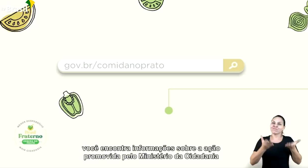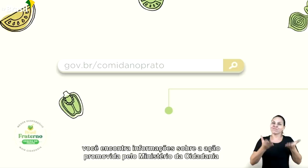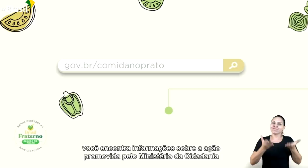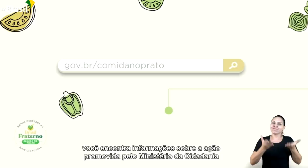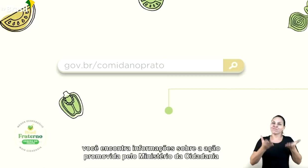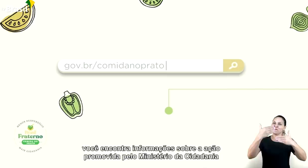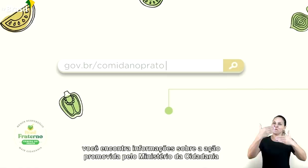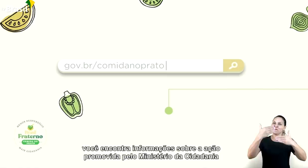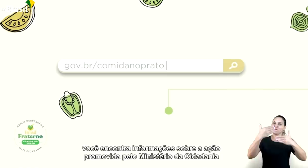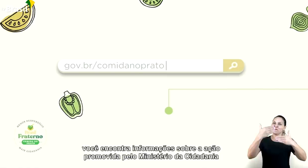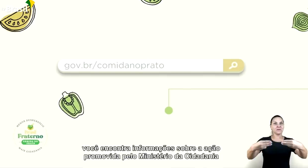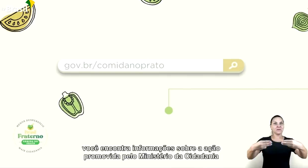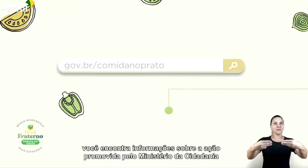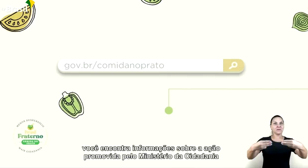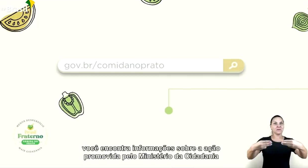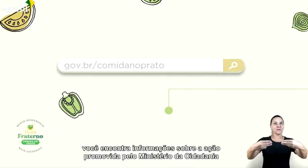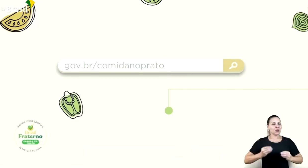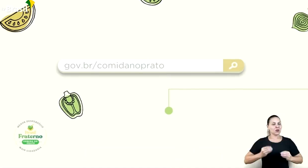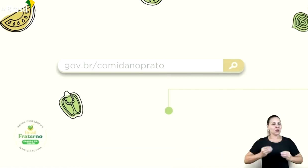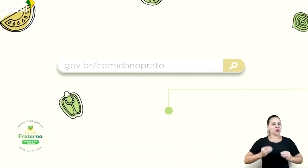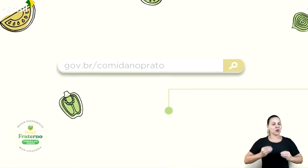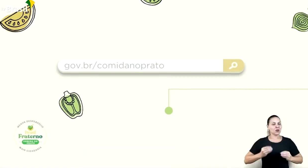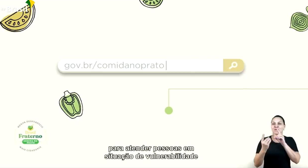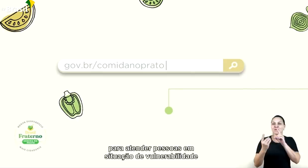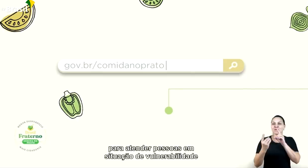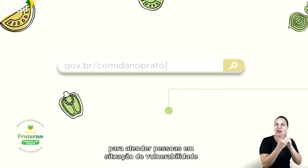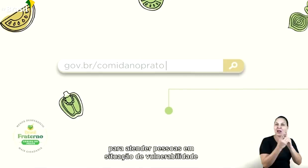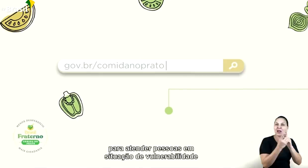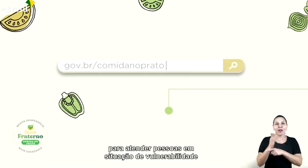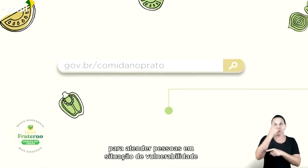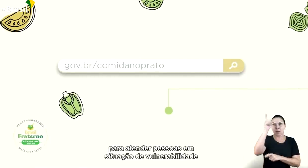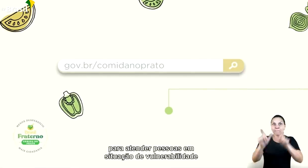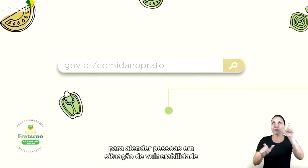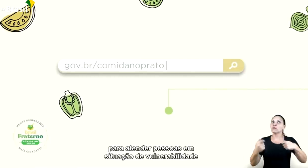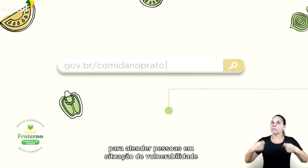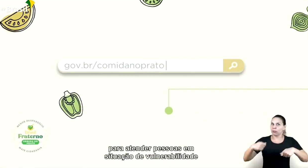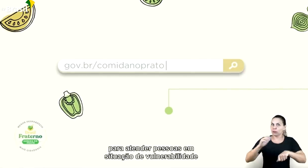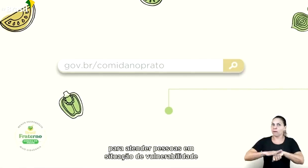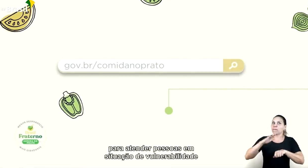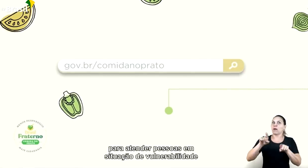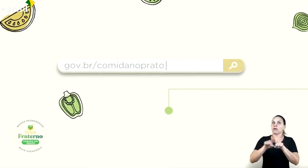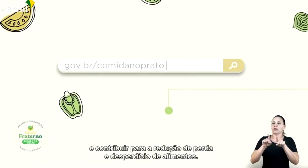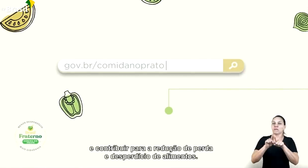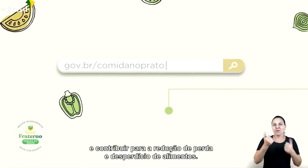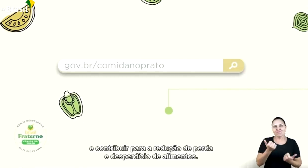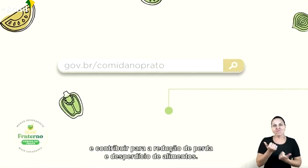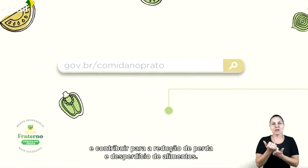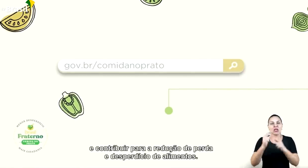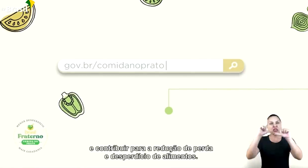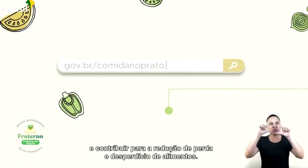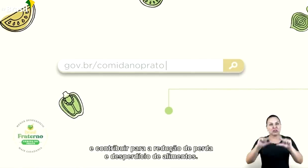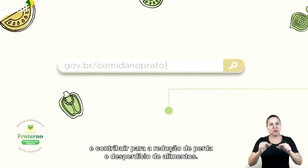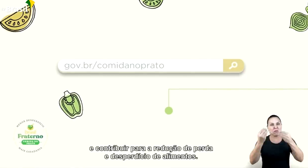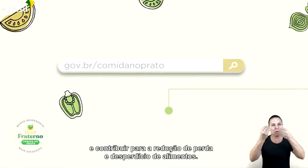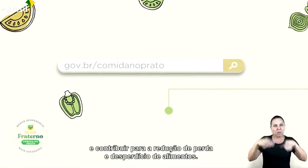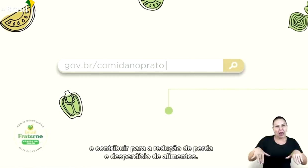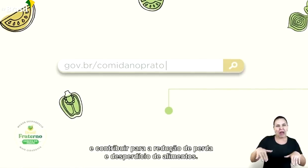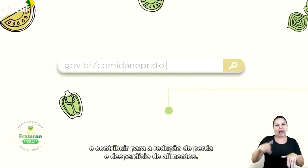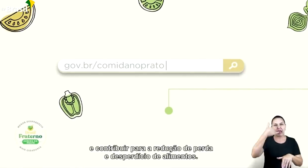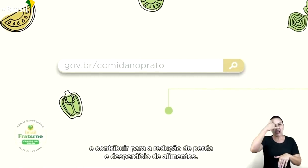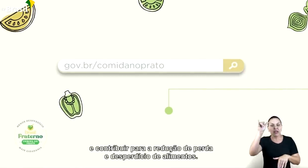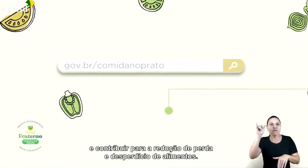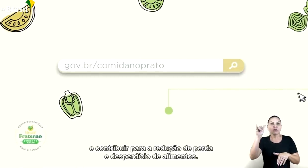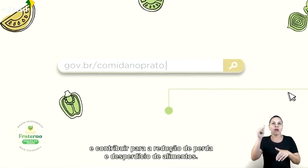promovida pelo Ministério da Cidadania para atender pessoas em situação de vulnerabilidade e contribuir para a redução de